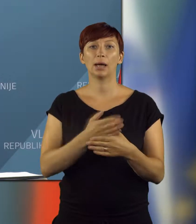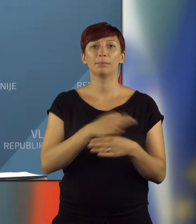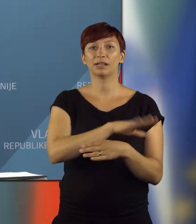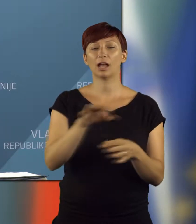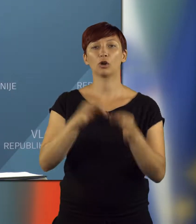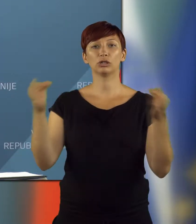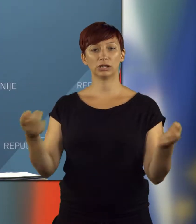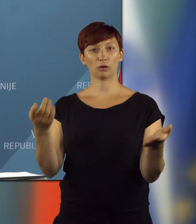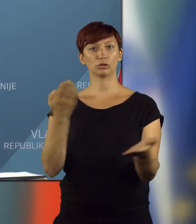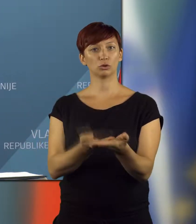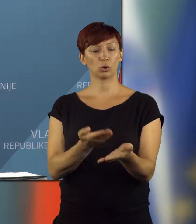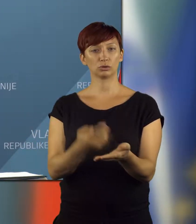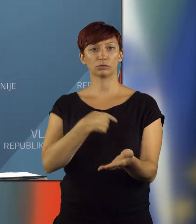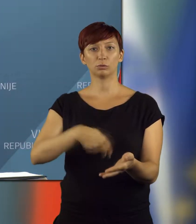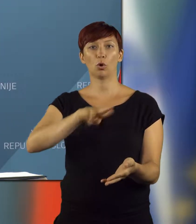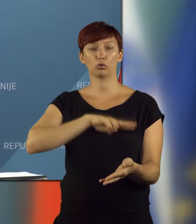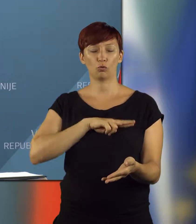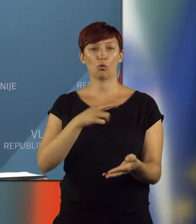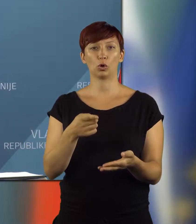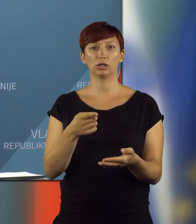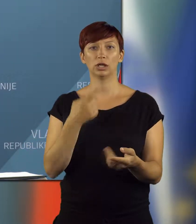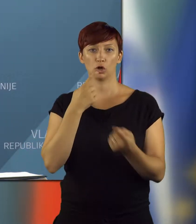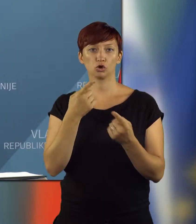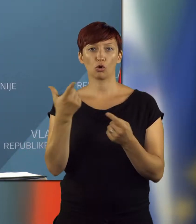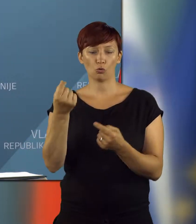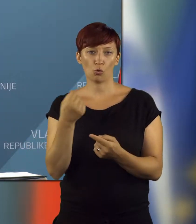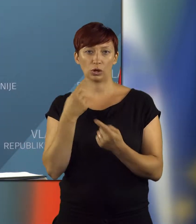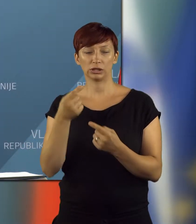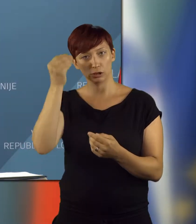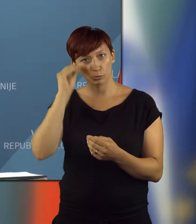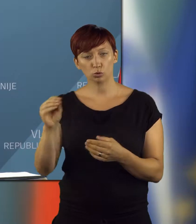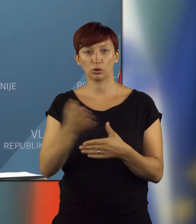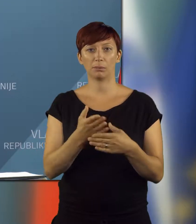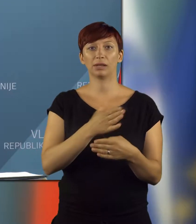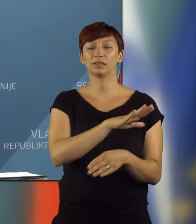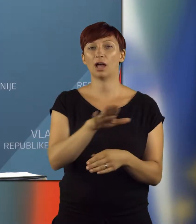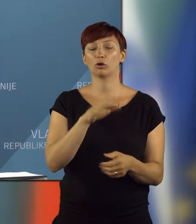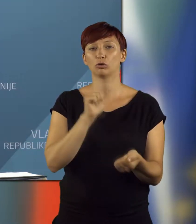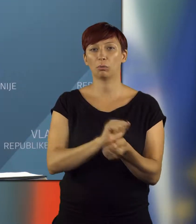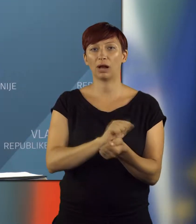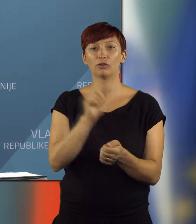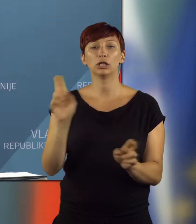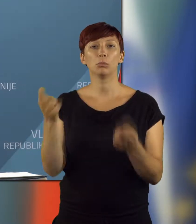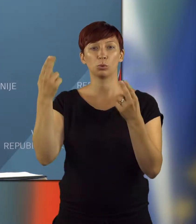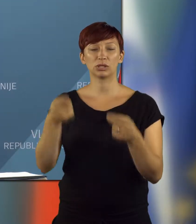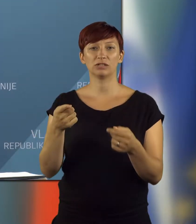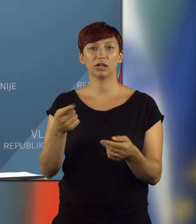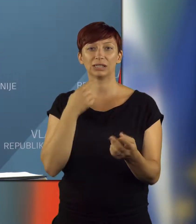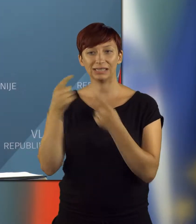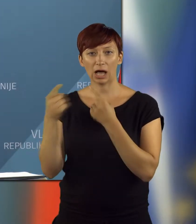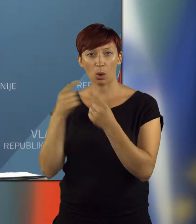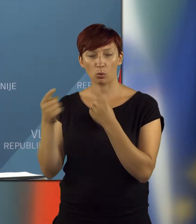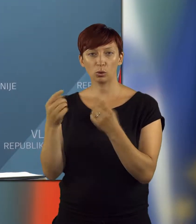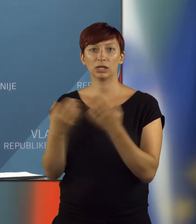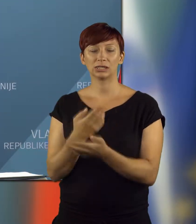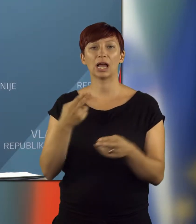javnosti je tudi dokazujemo, da smo odgovoren sogovornik, ki spoštuje mednarodno pravo in poziva k dialogu